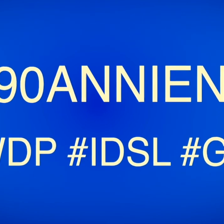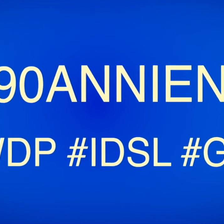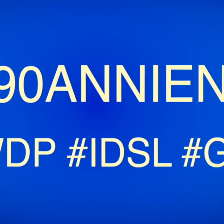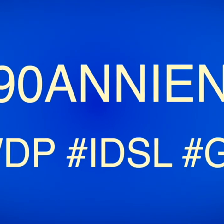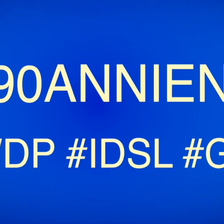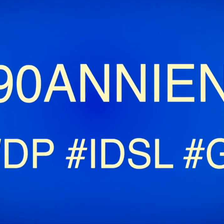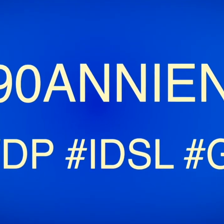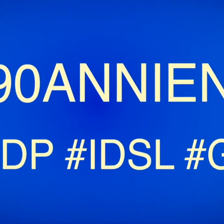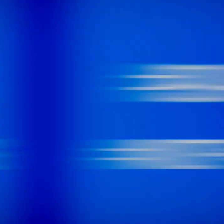autodeterminazione.